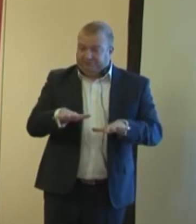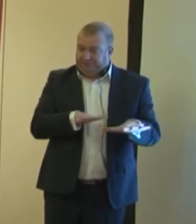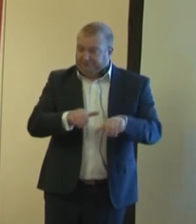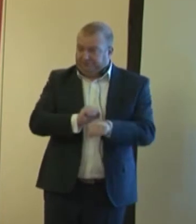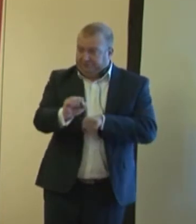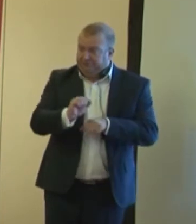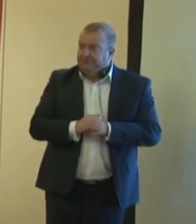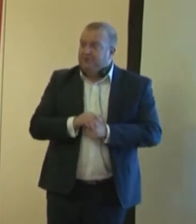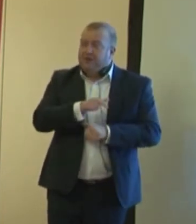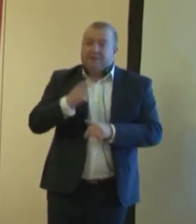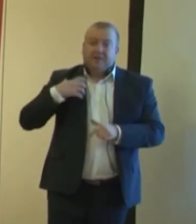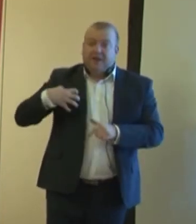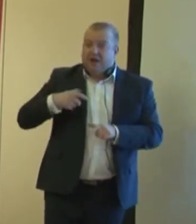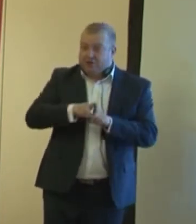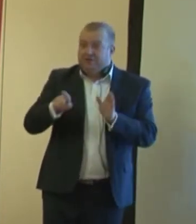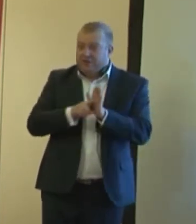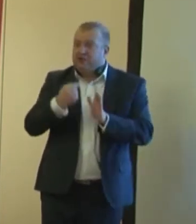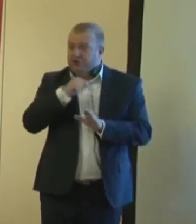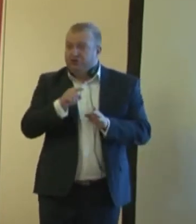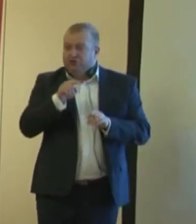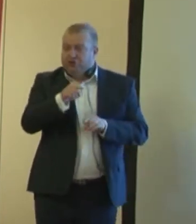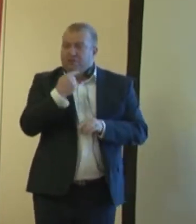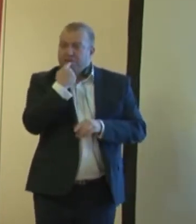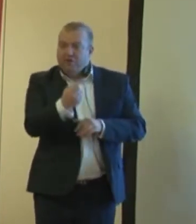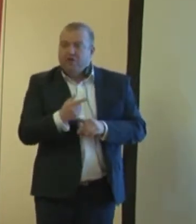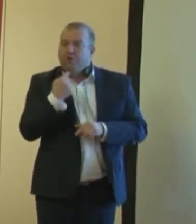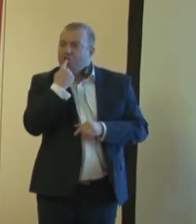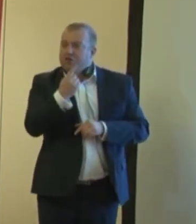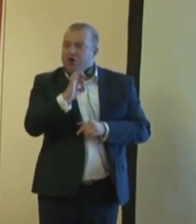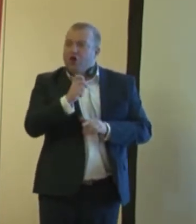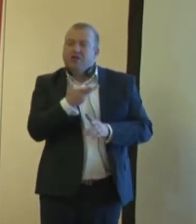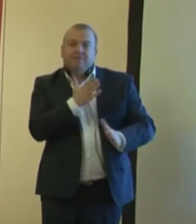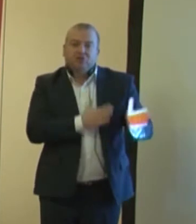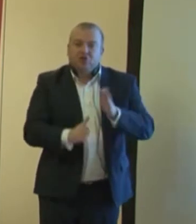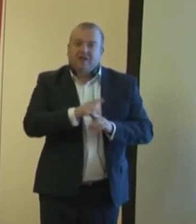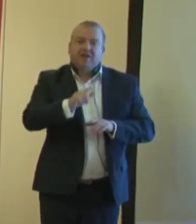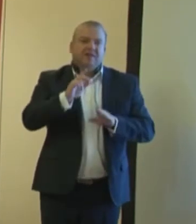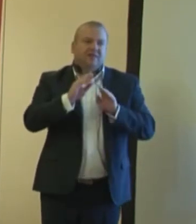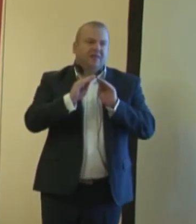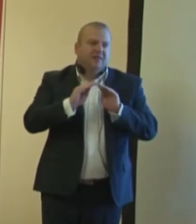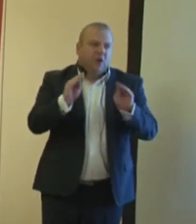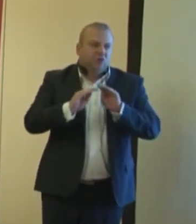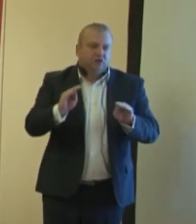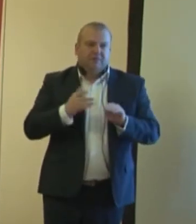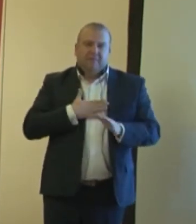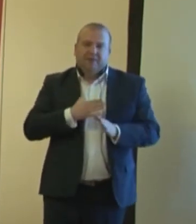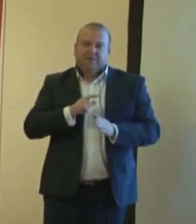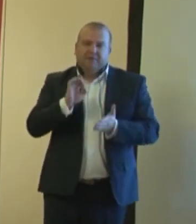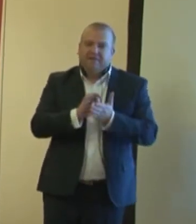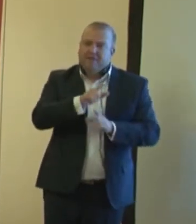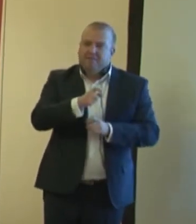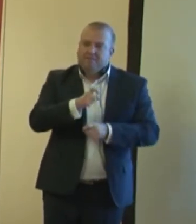że Pan Dyrektor to potwierdzi, mówili o nieprzygotowaniu nauczycieli. Że mamy pewien problem